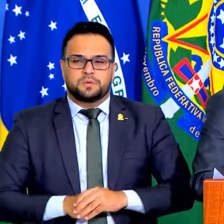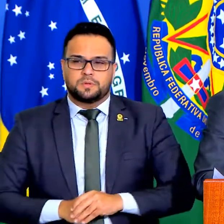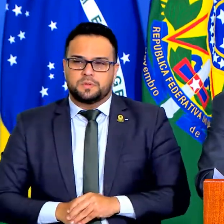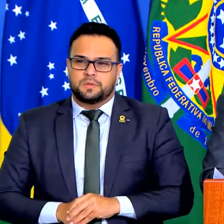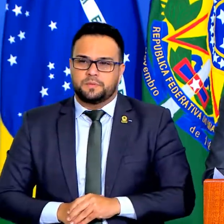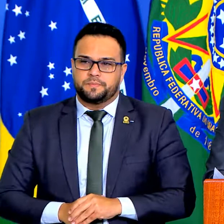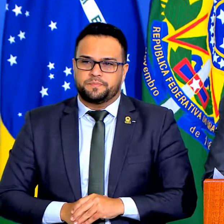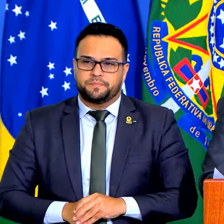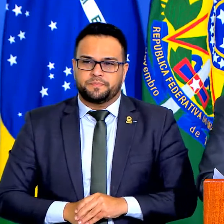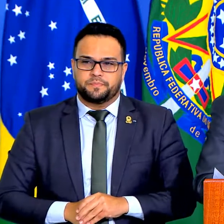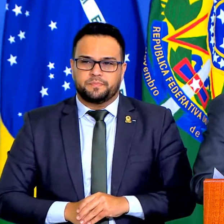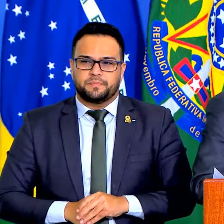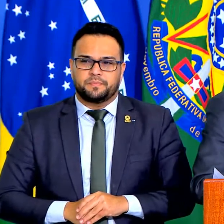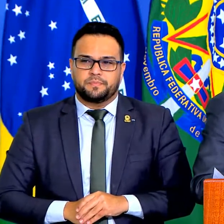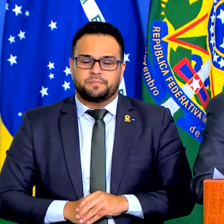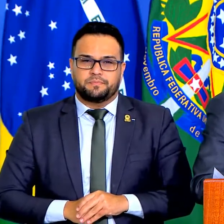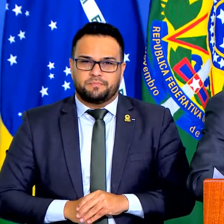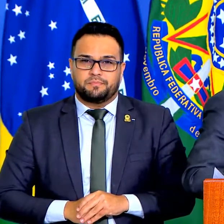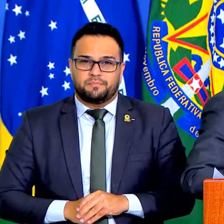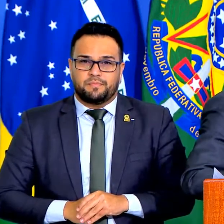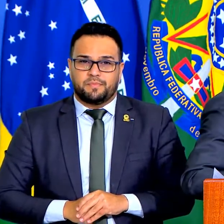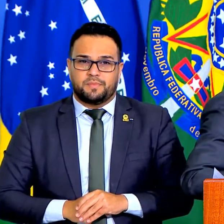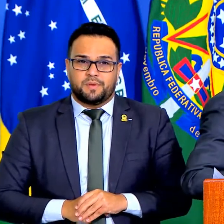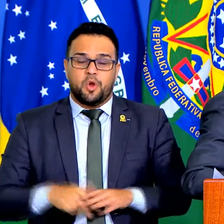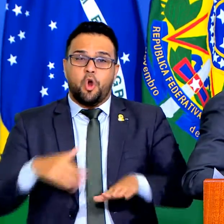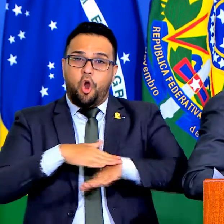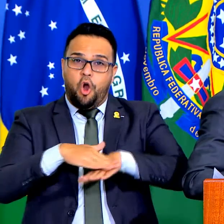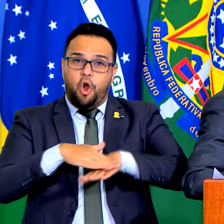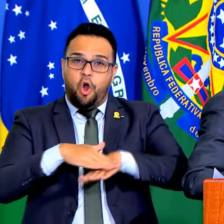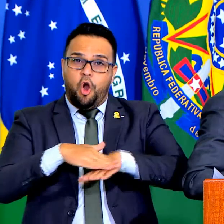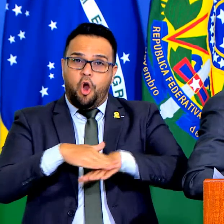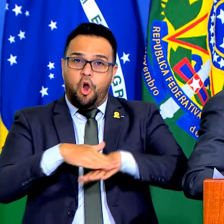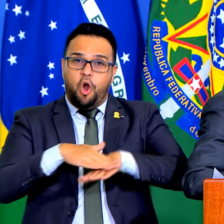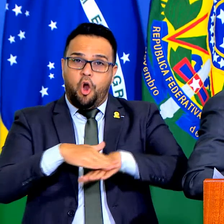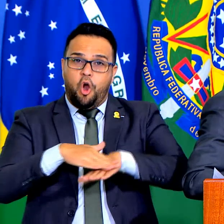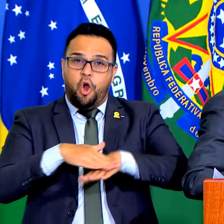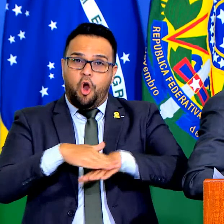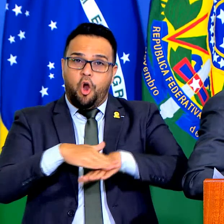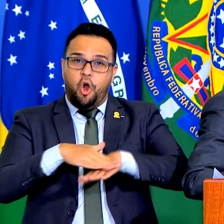no dia de ontem, conversei, bati um papo com ele. Hoje já despachou com o Tarcísio.